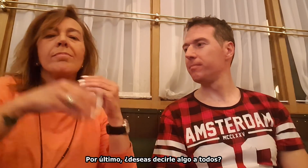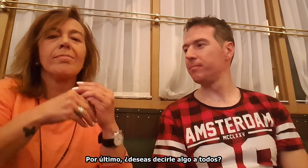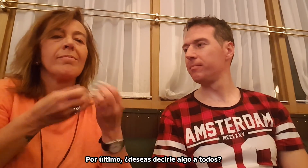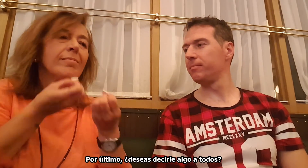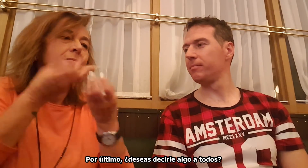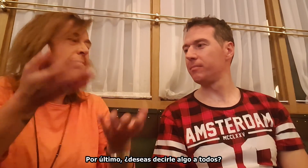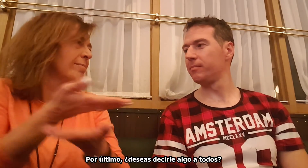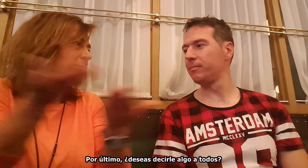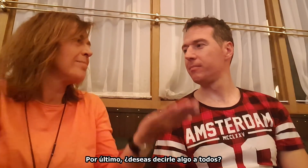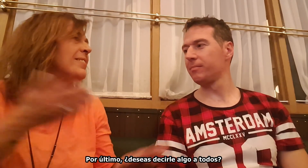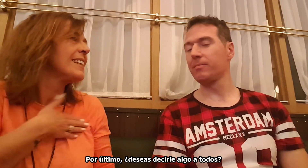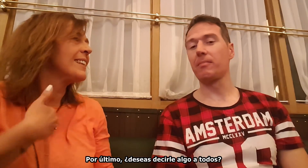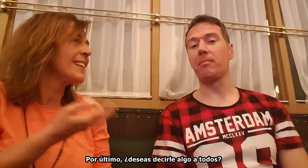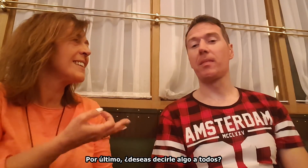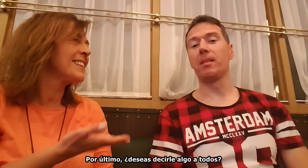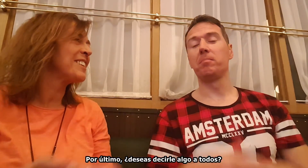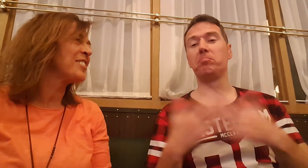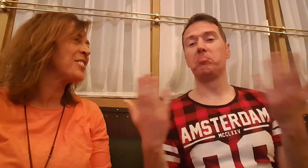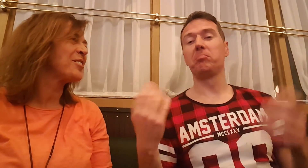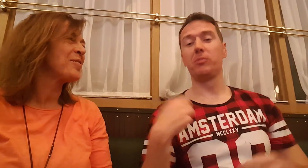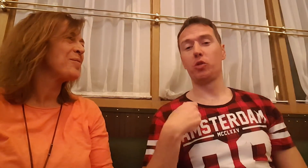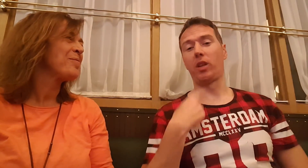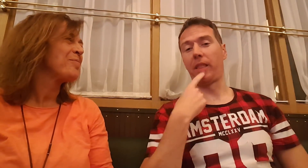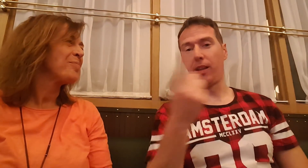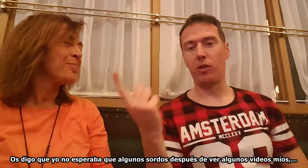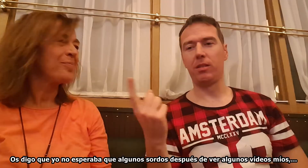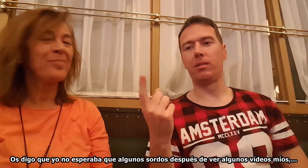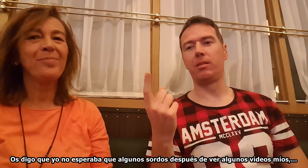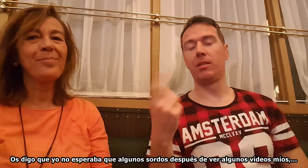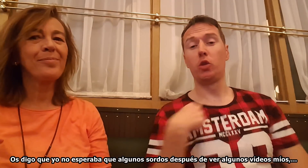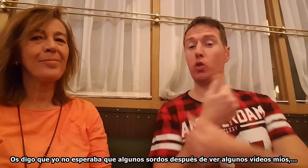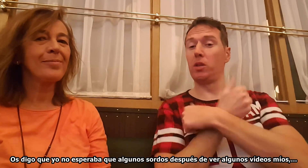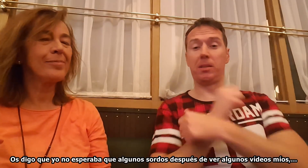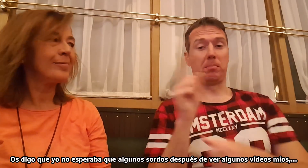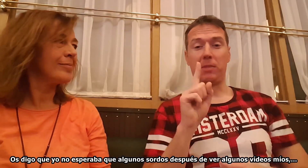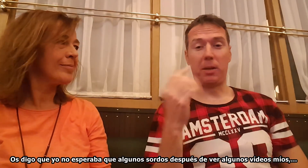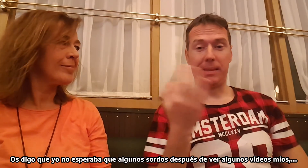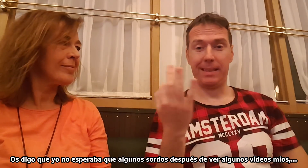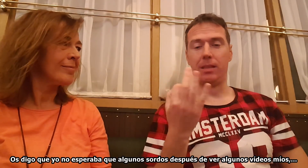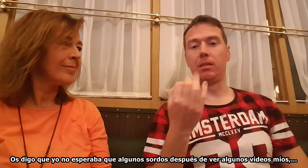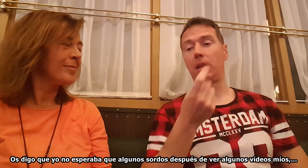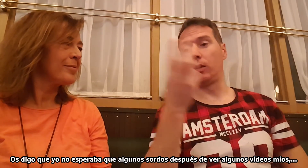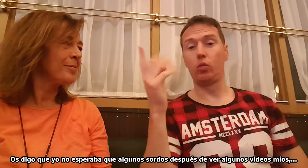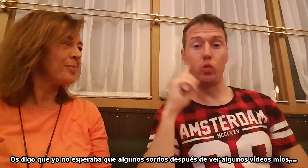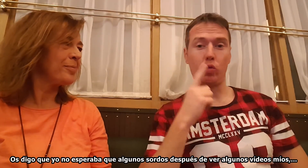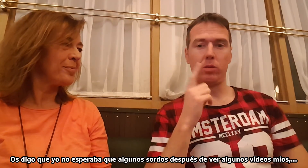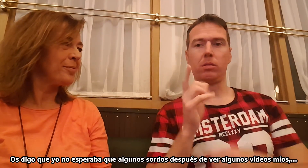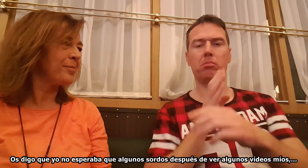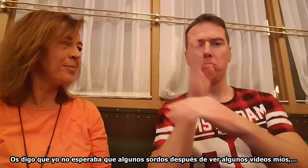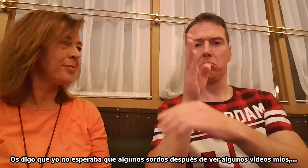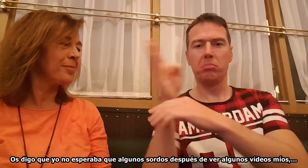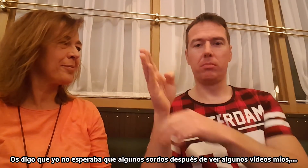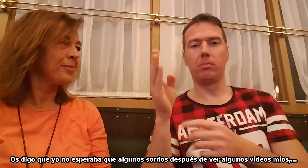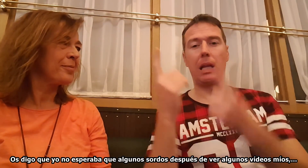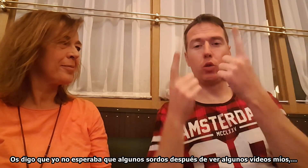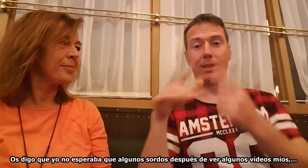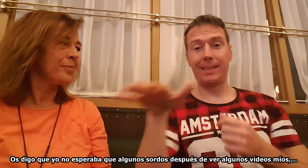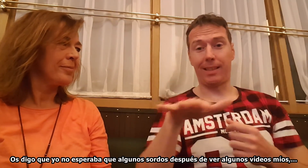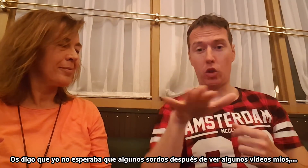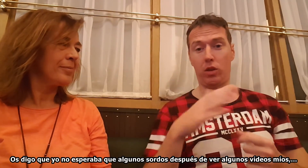¿deseas decirle algo a todos? Os digo que yo no esperaba que algunos sordos, después de ver algunos